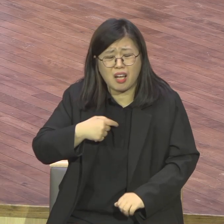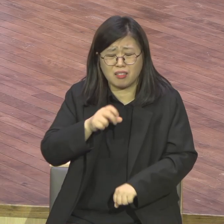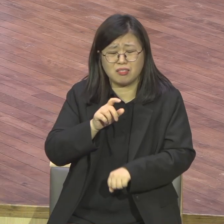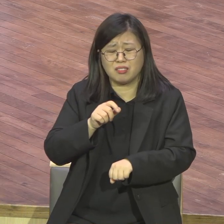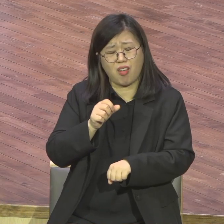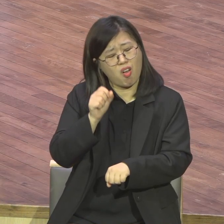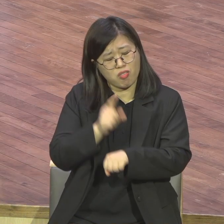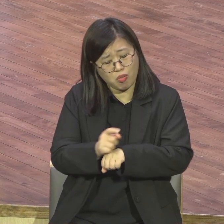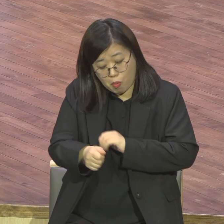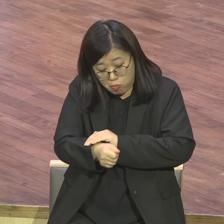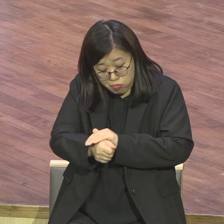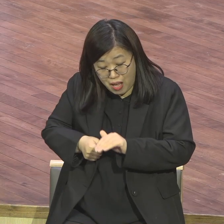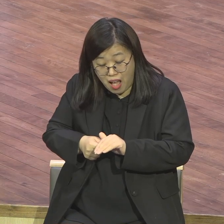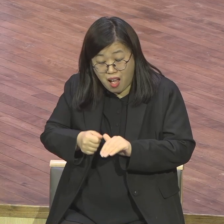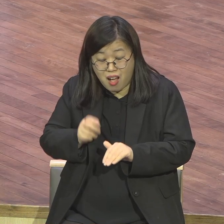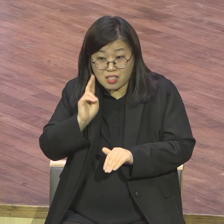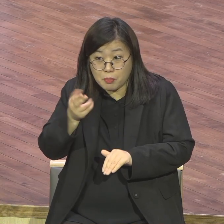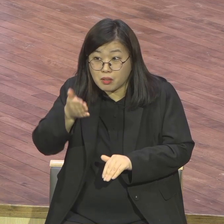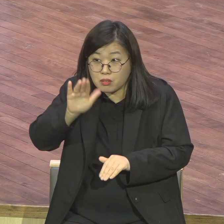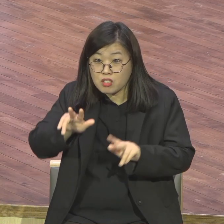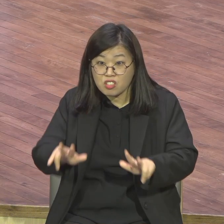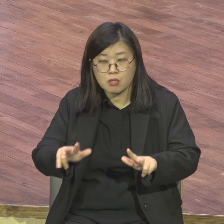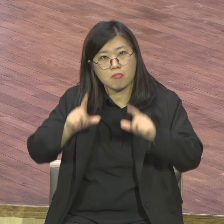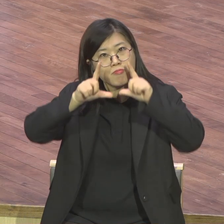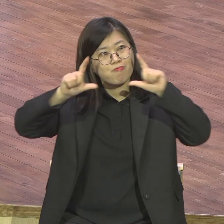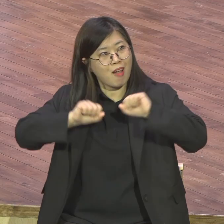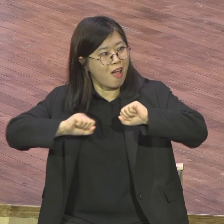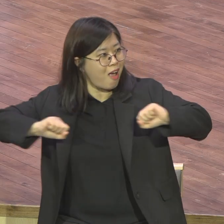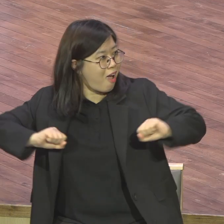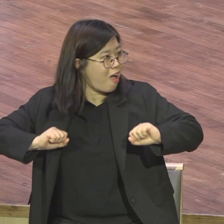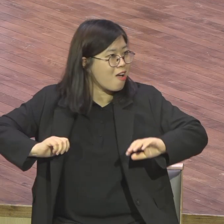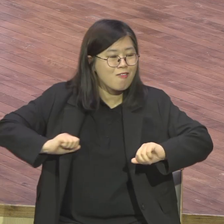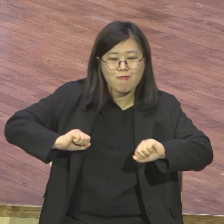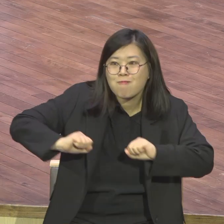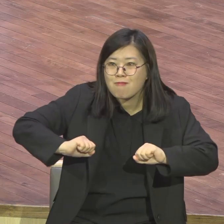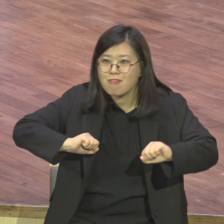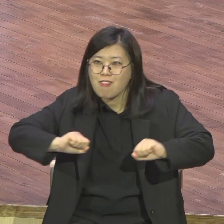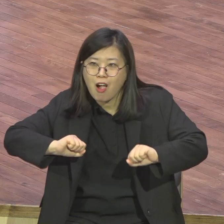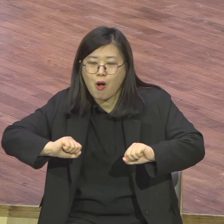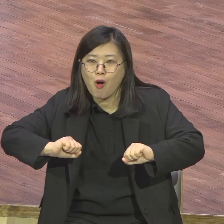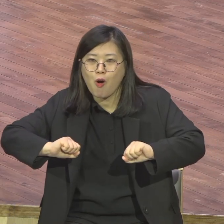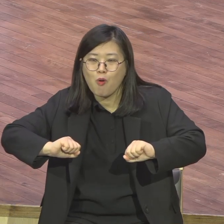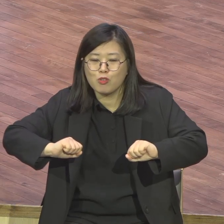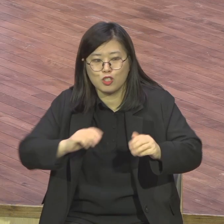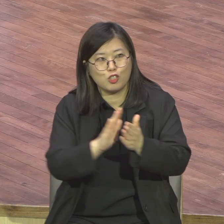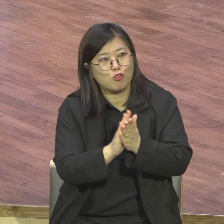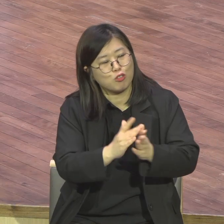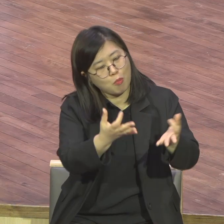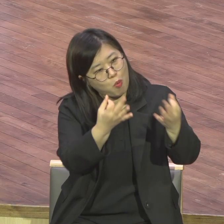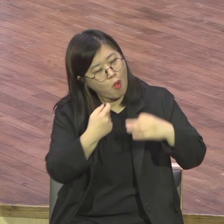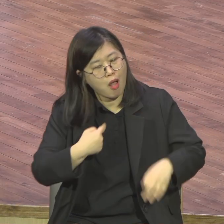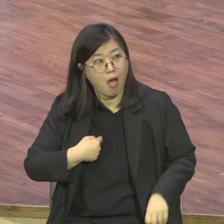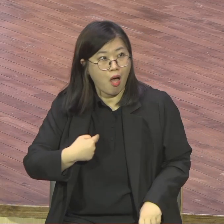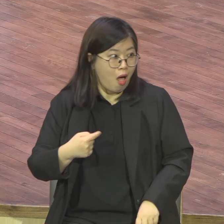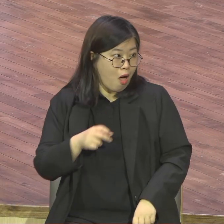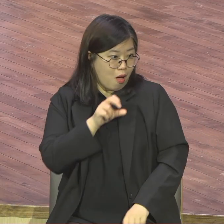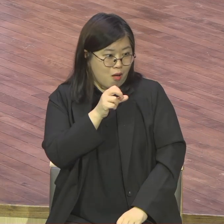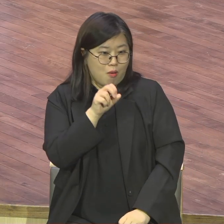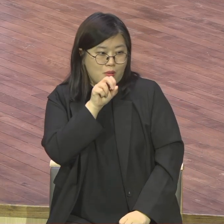하나님이 힘을 주시고 하나님께서 재능을 주시니까 우리 형님이 목사가 됐잖아요